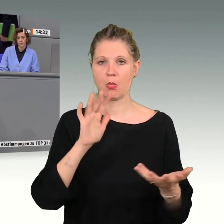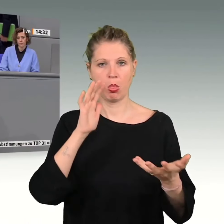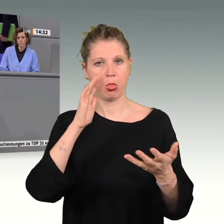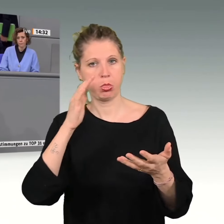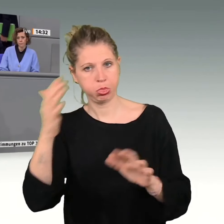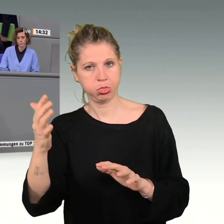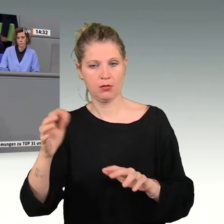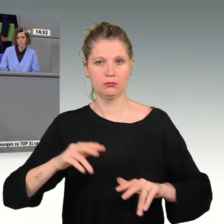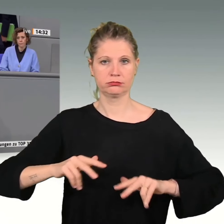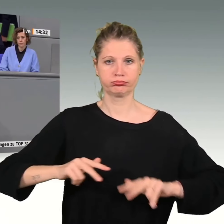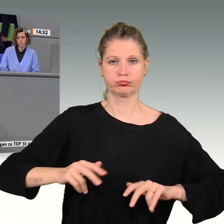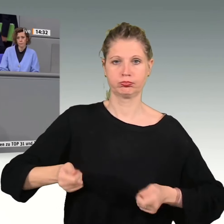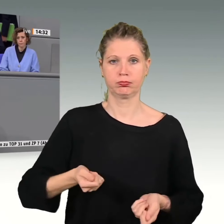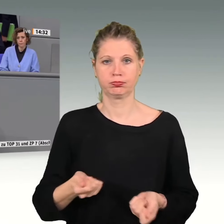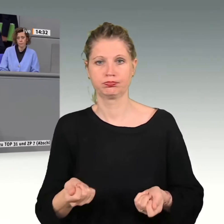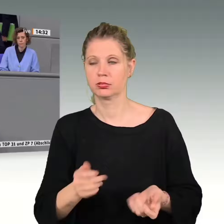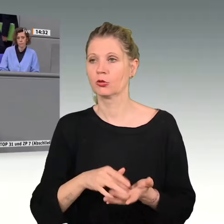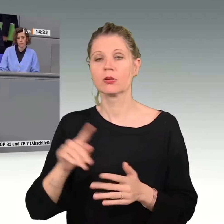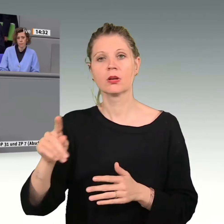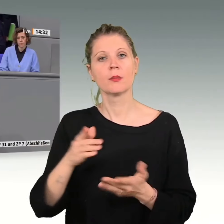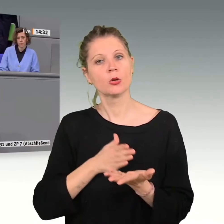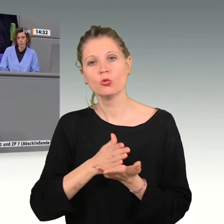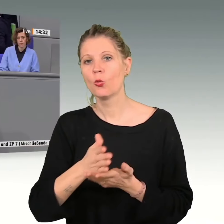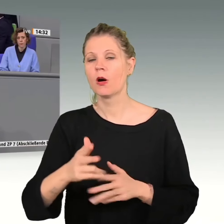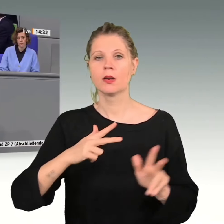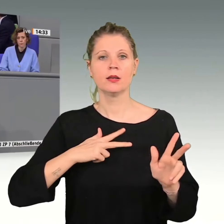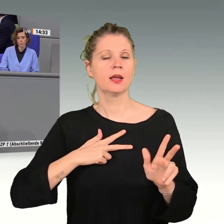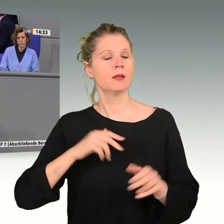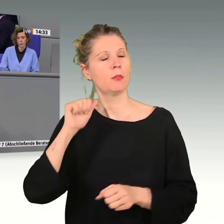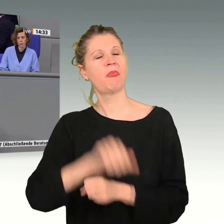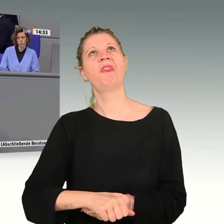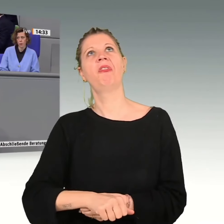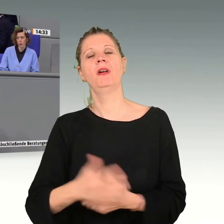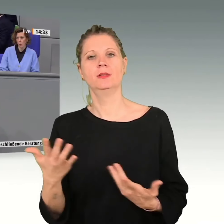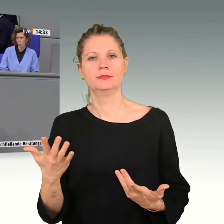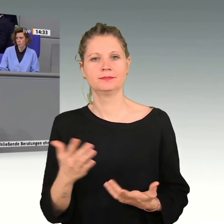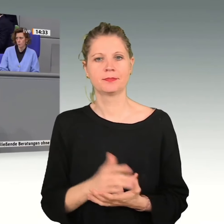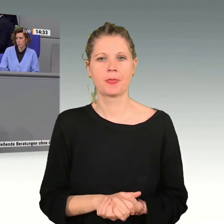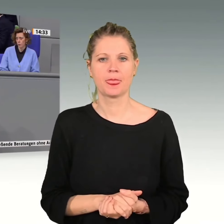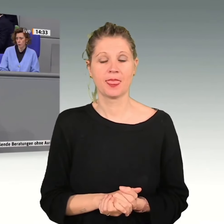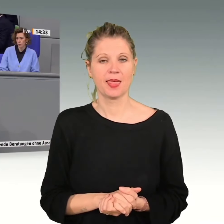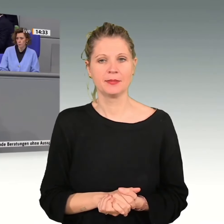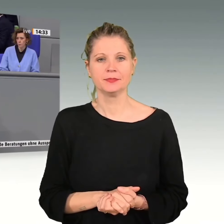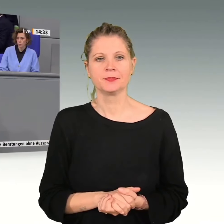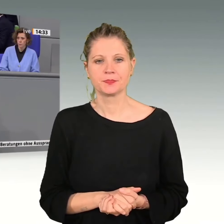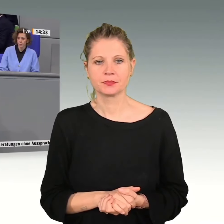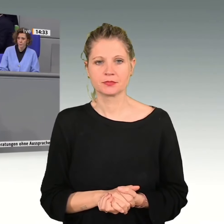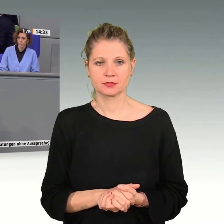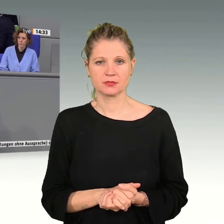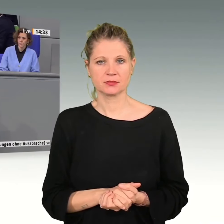permanente Realitätsverweigerung durchführen. Im Kern geht es darum, dass die